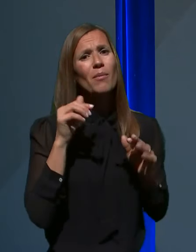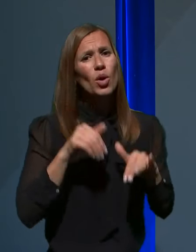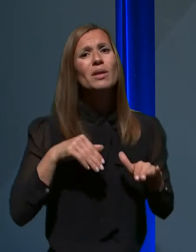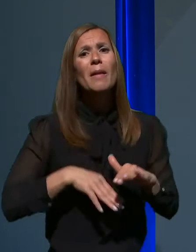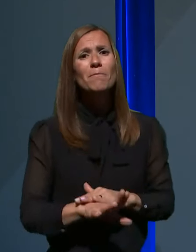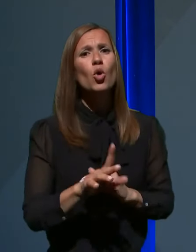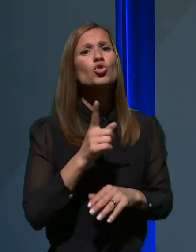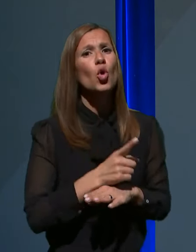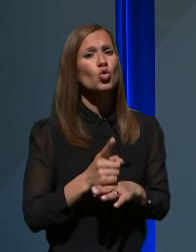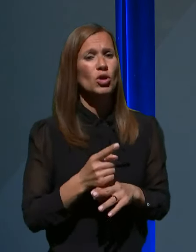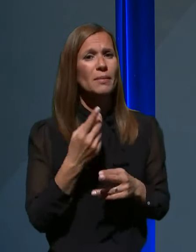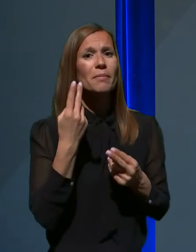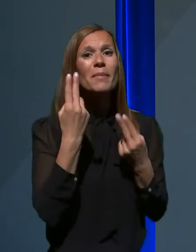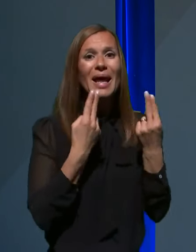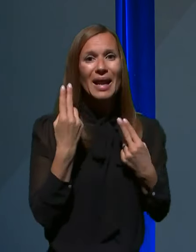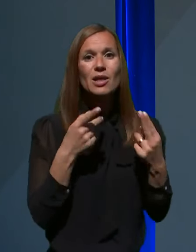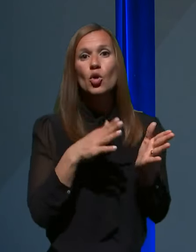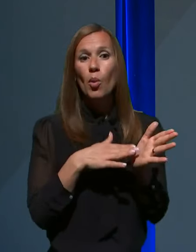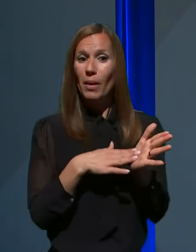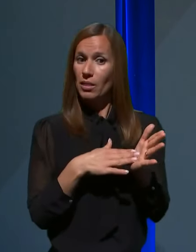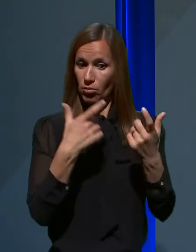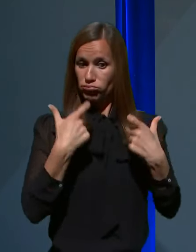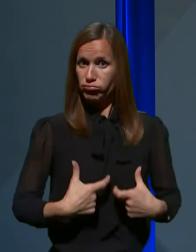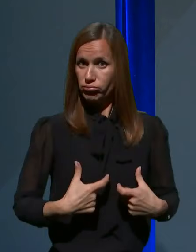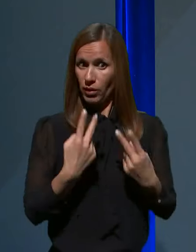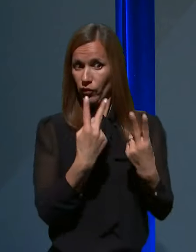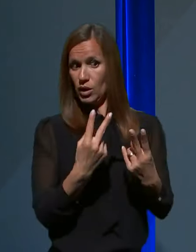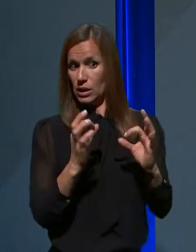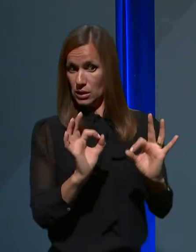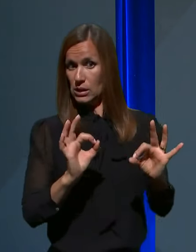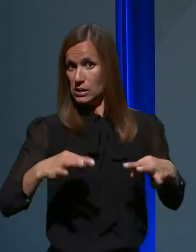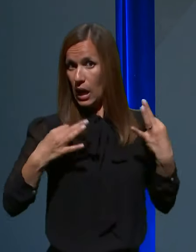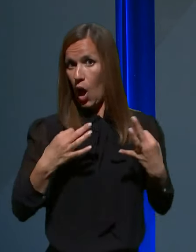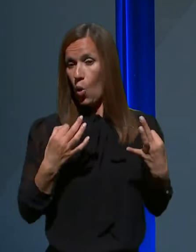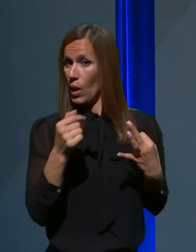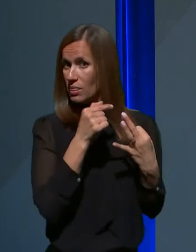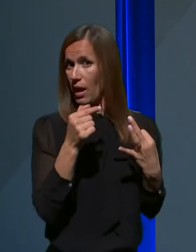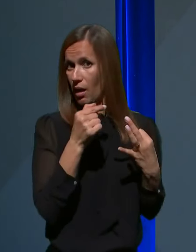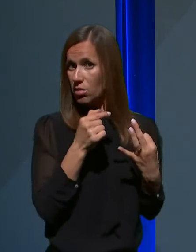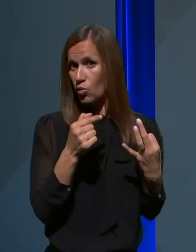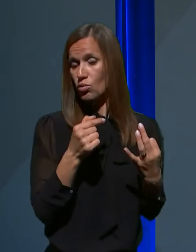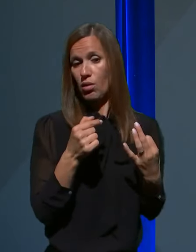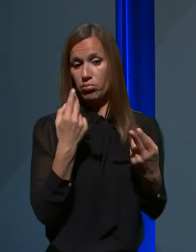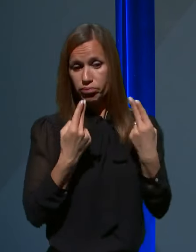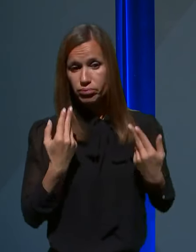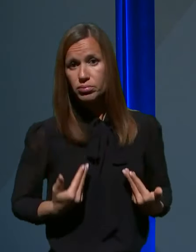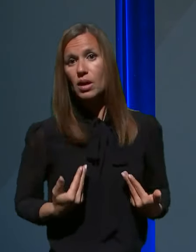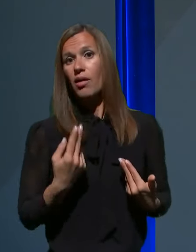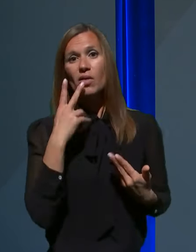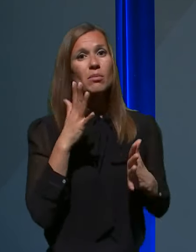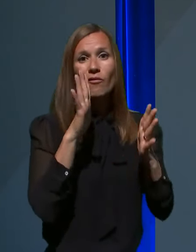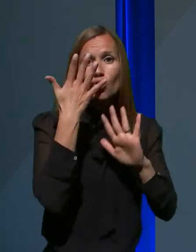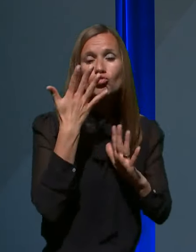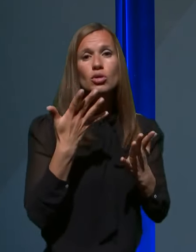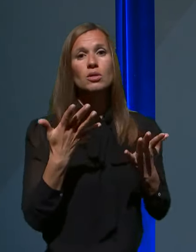negativne epidemiološke anamneze, ob ustreznih podatkih, tudi ob samem sprejemu in